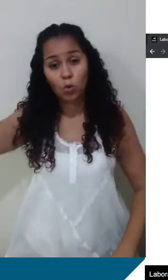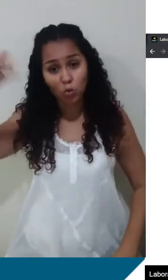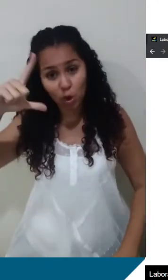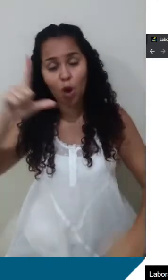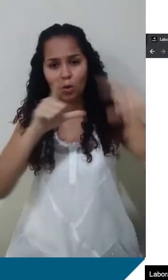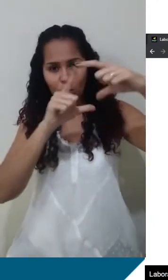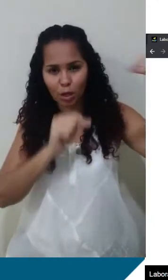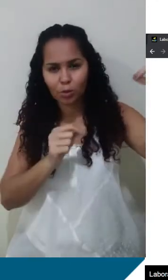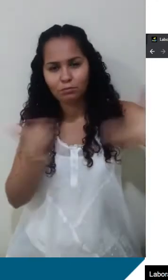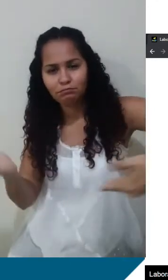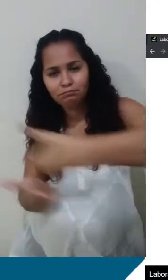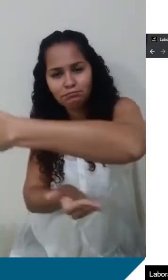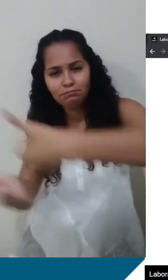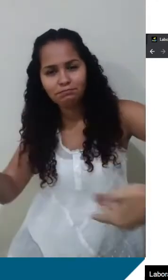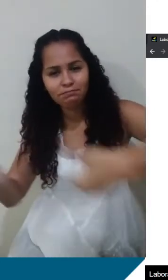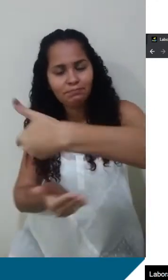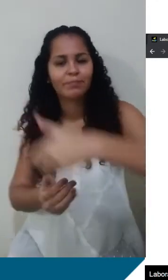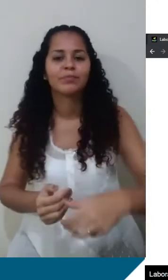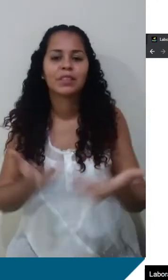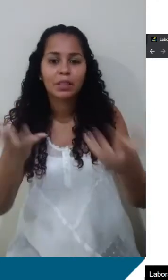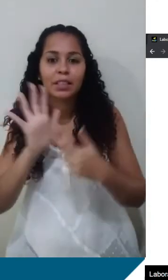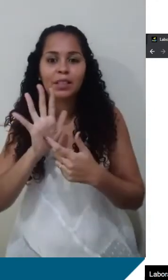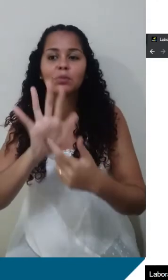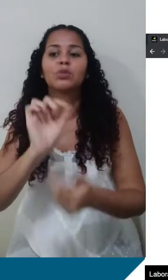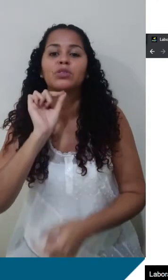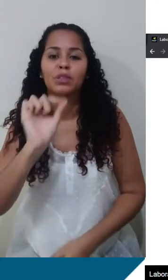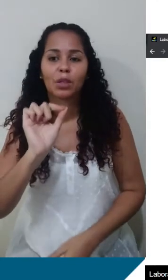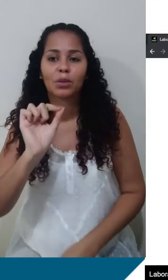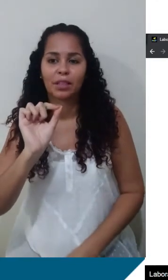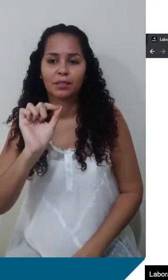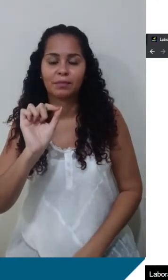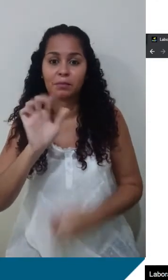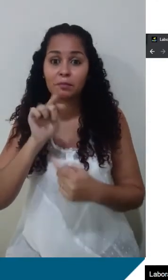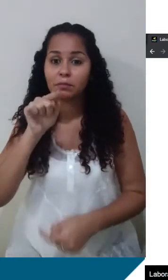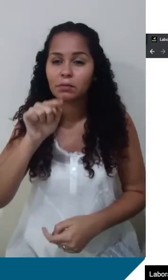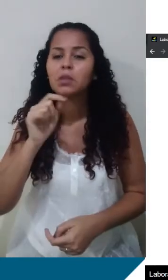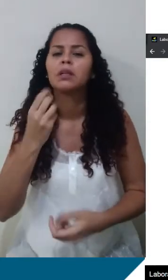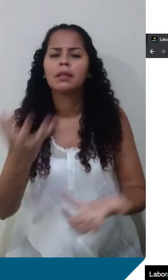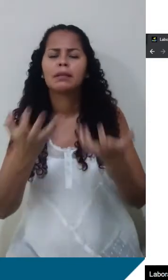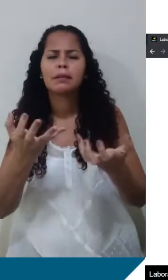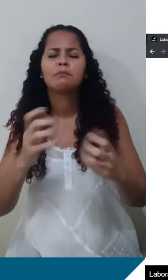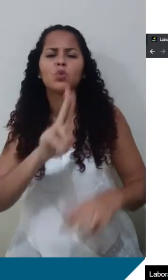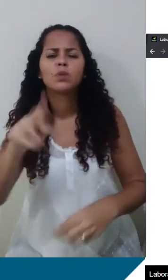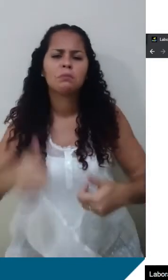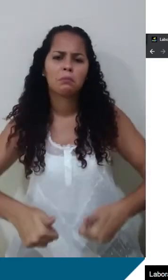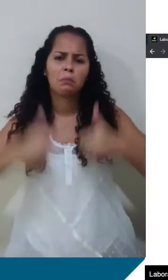deles. O que eu gostaria de mostrar para vocês é esse aqui, em específico, porque ele trata melhor essa fórmula que eu acabei de falar. Então olha só,